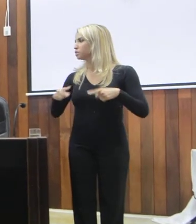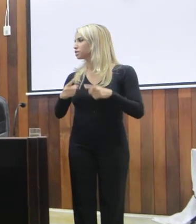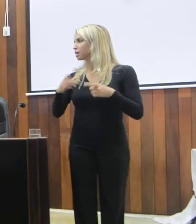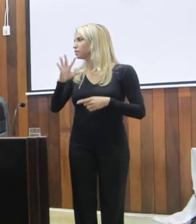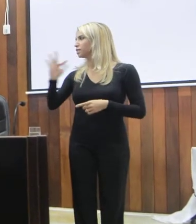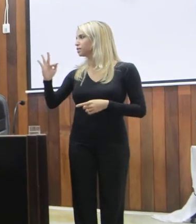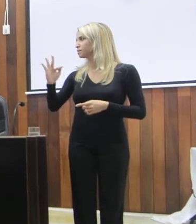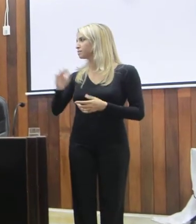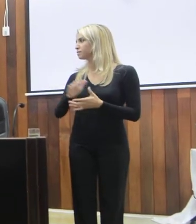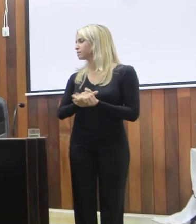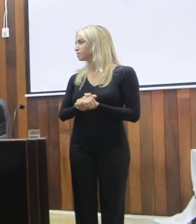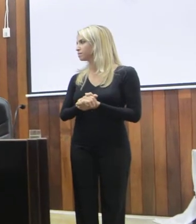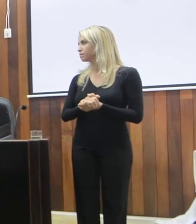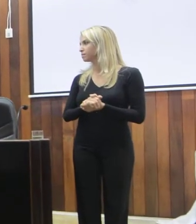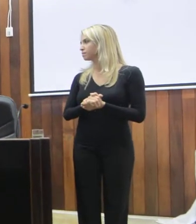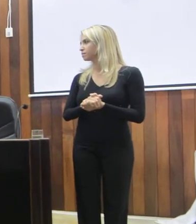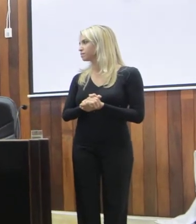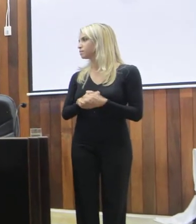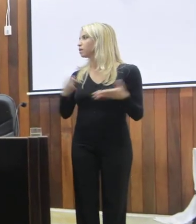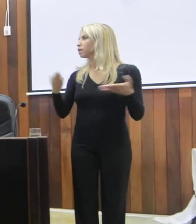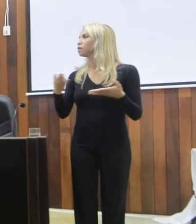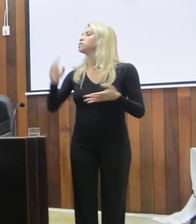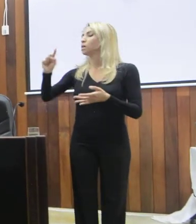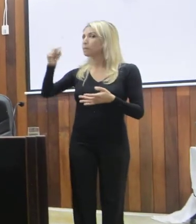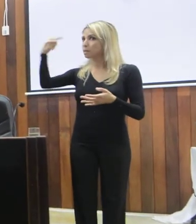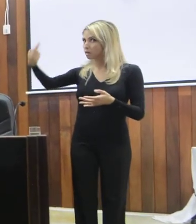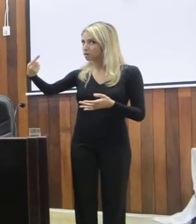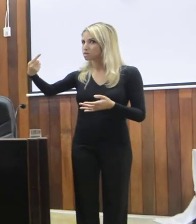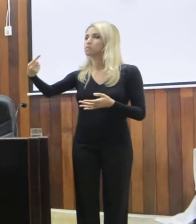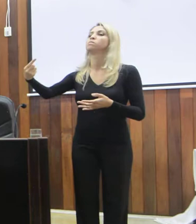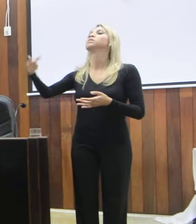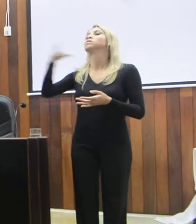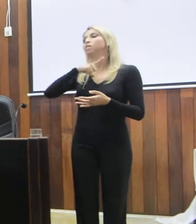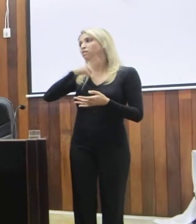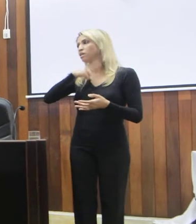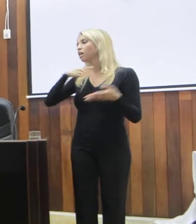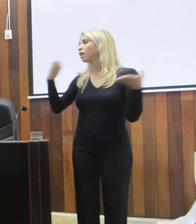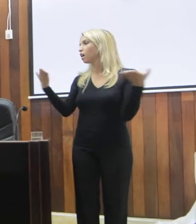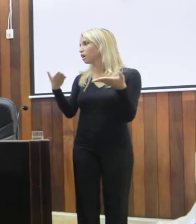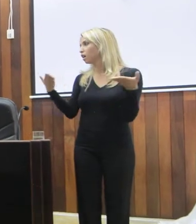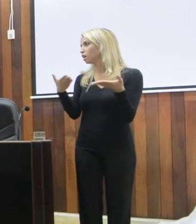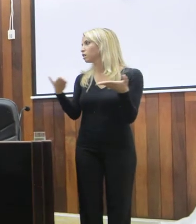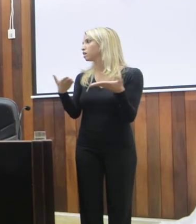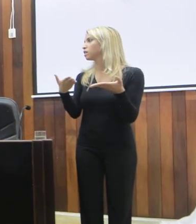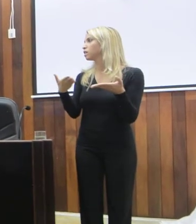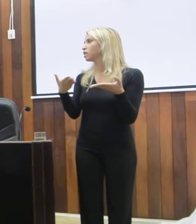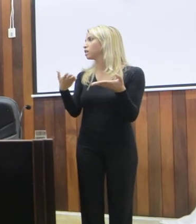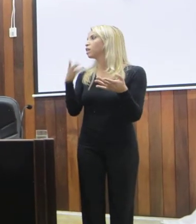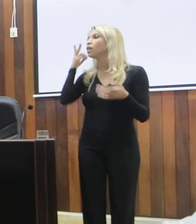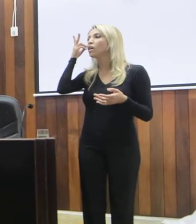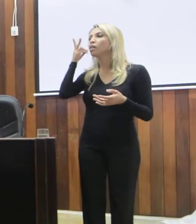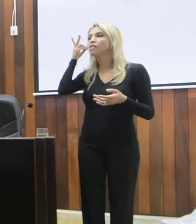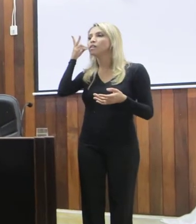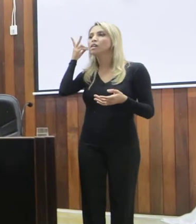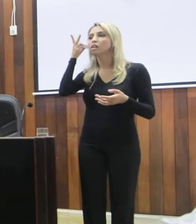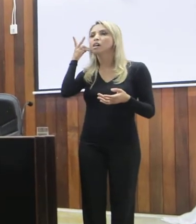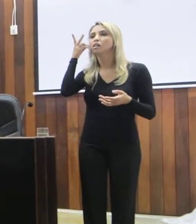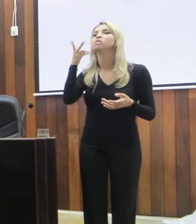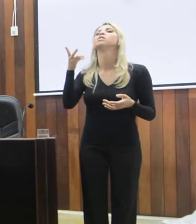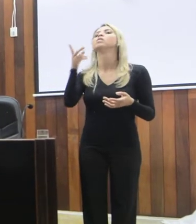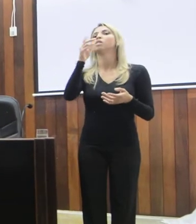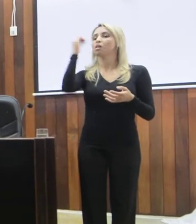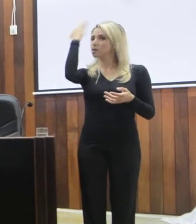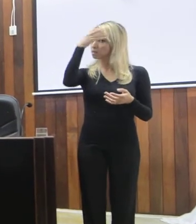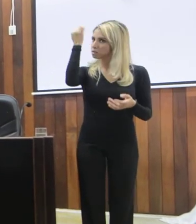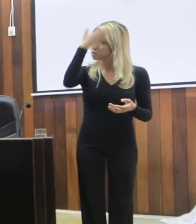que estou fazendo como presidente. Nosso próximo bienio já temos aqui o vereador eleito, presidente da